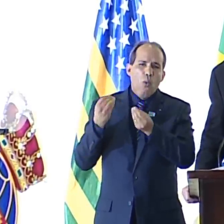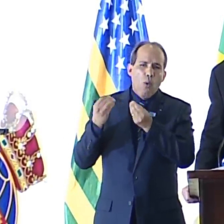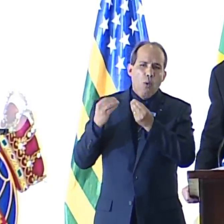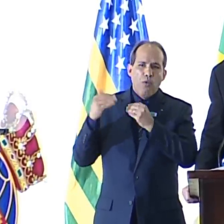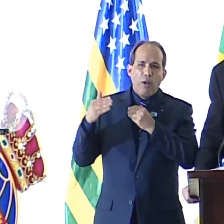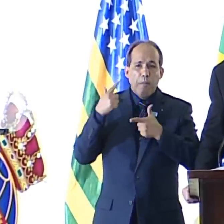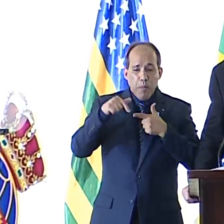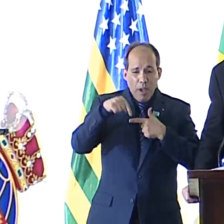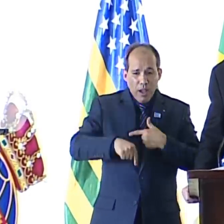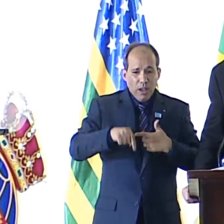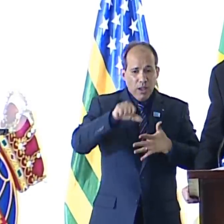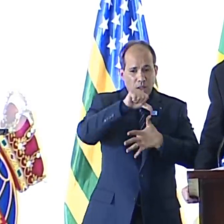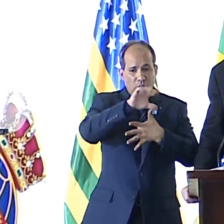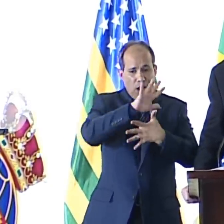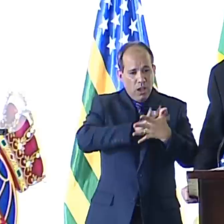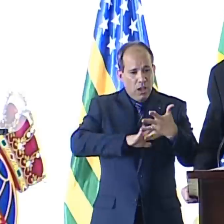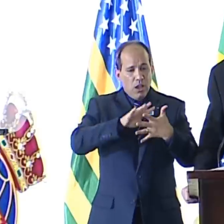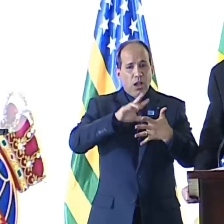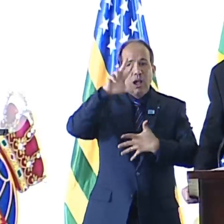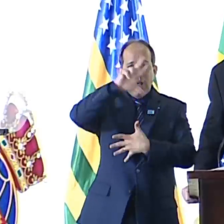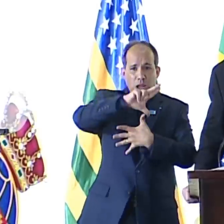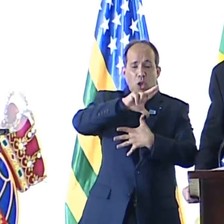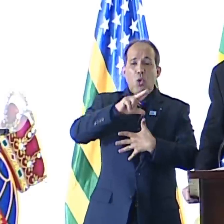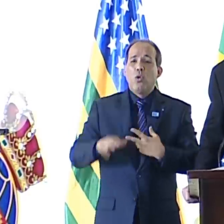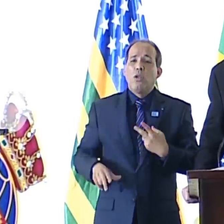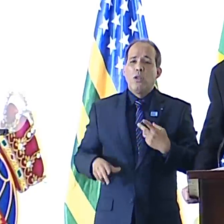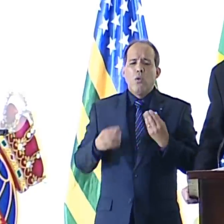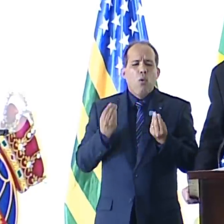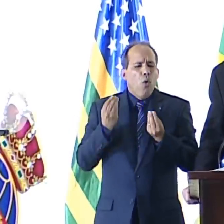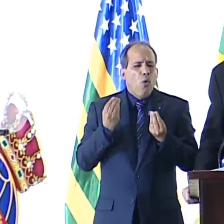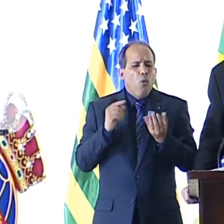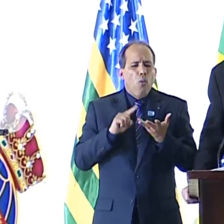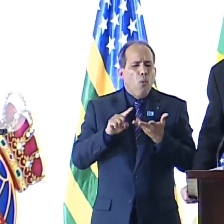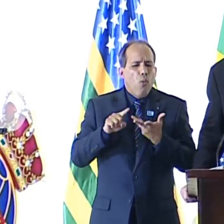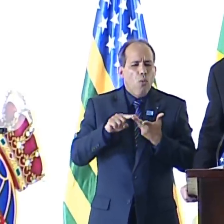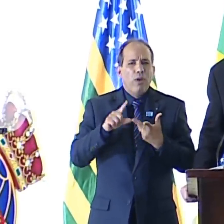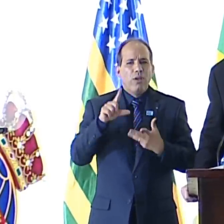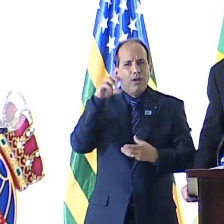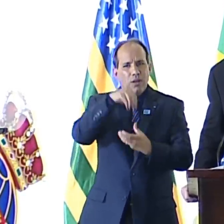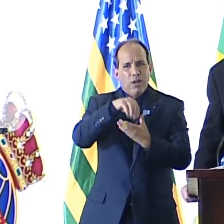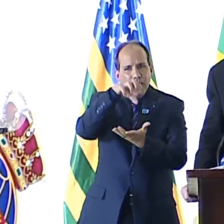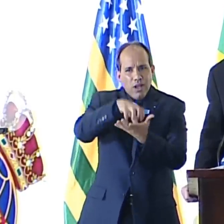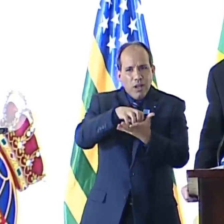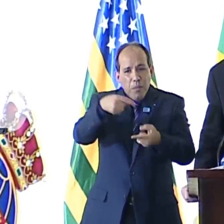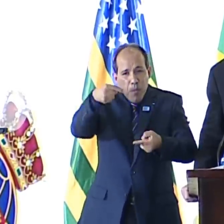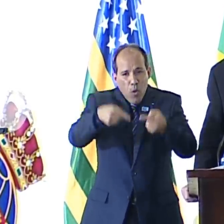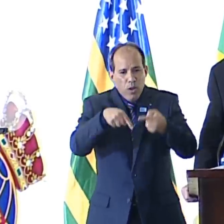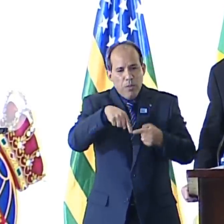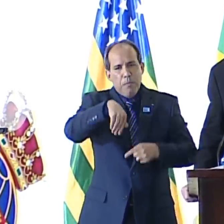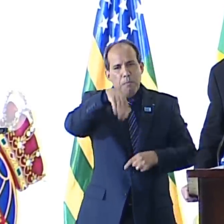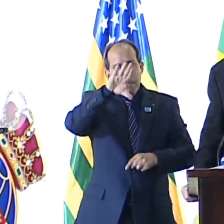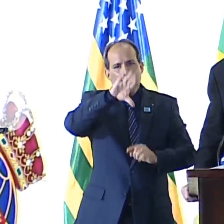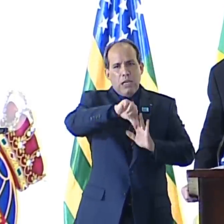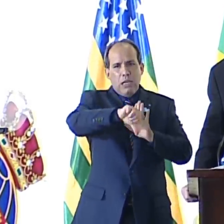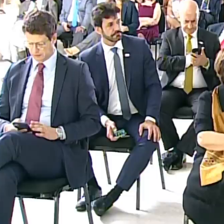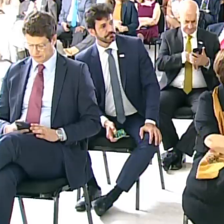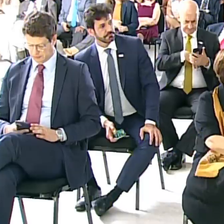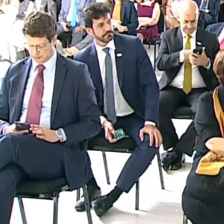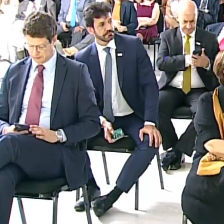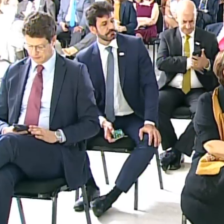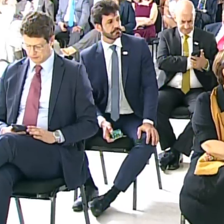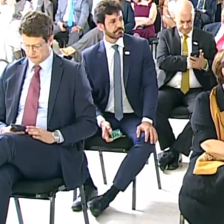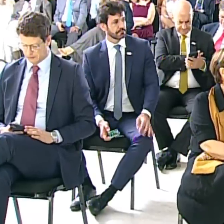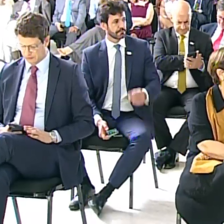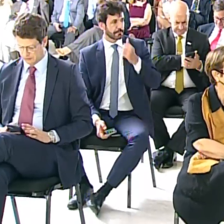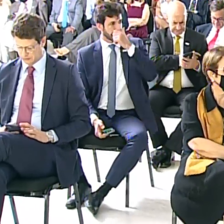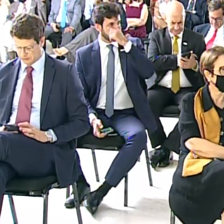região, da América do Sul e da América Latina, que se concentram no complexo político criminoso do qual a Venezuela de hoje,